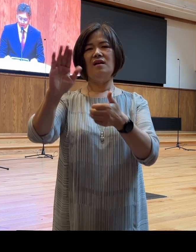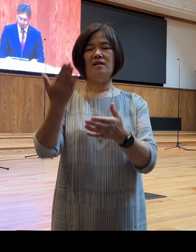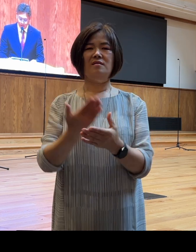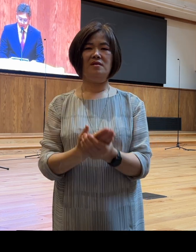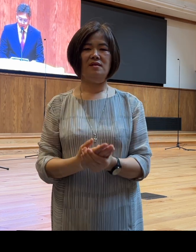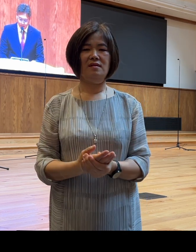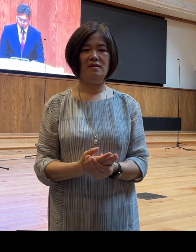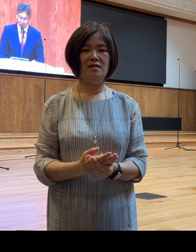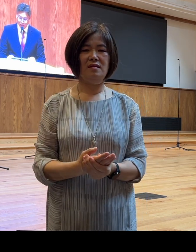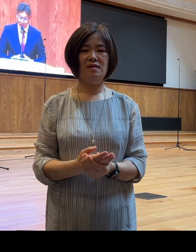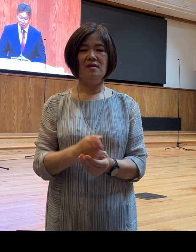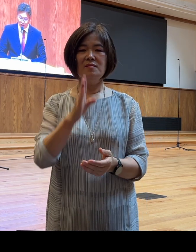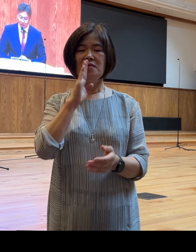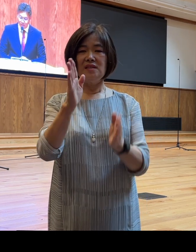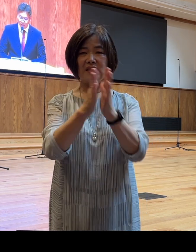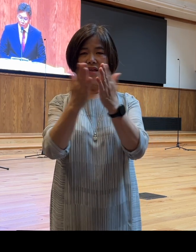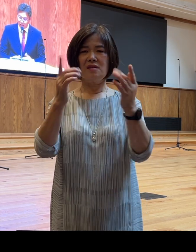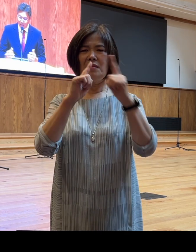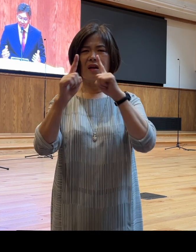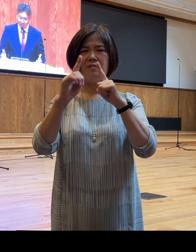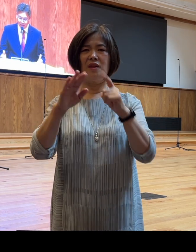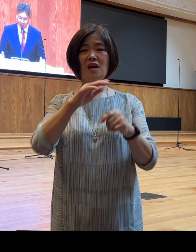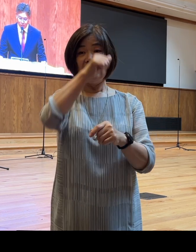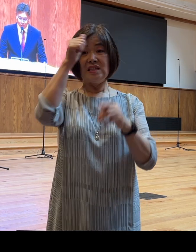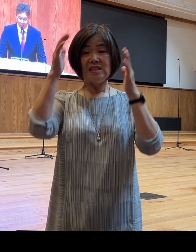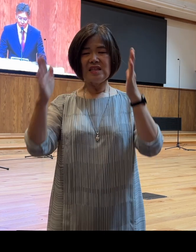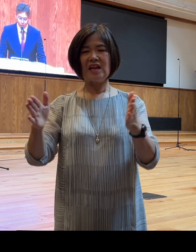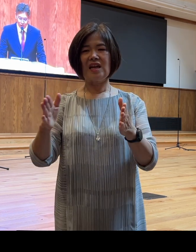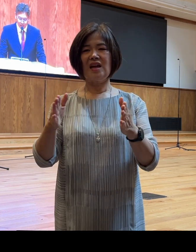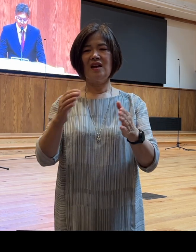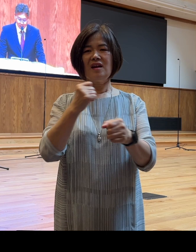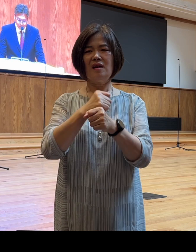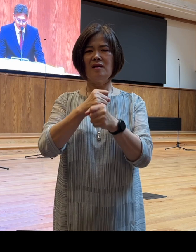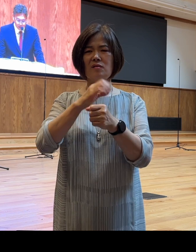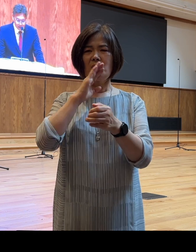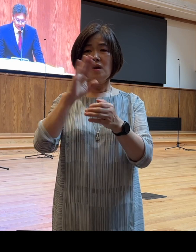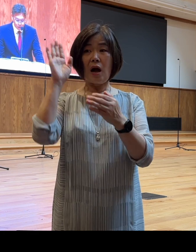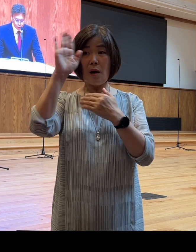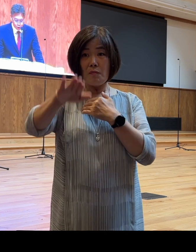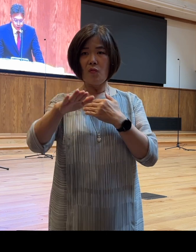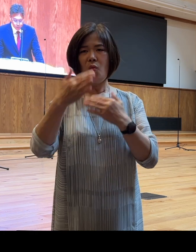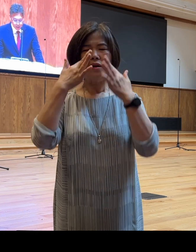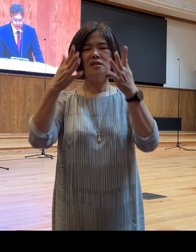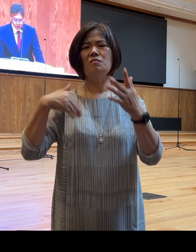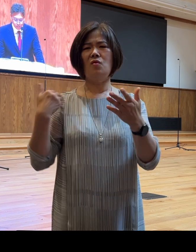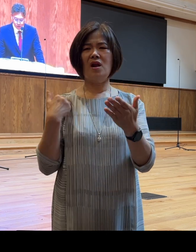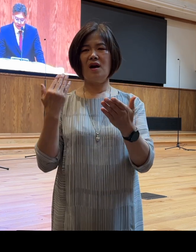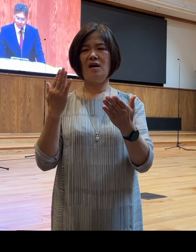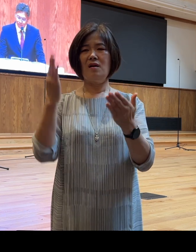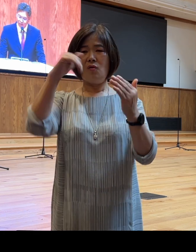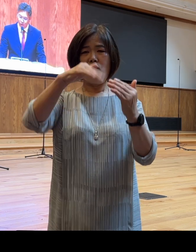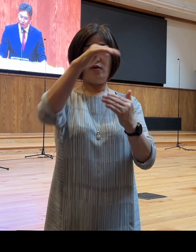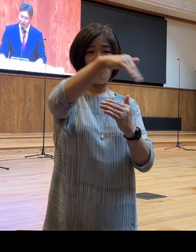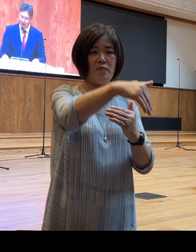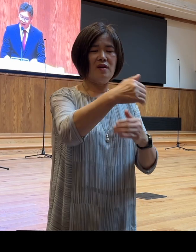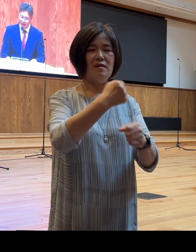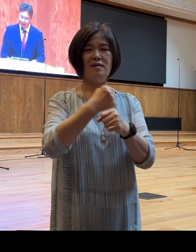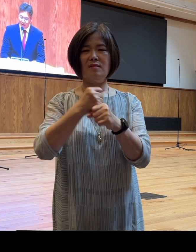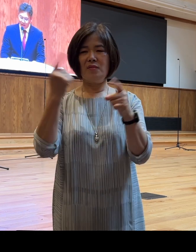저자는 이 책에서 이렇게 말합니다 우리가 인생이라고 예측 불가능한 사막 고비고비 새로운 변화의 사막을 건널 때 길을